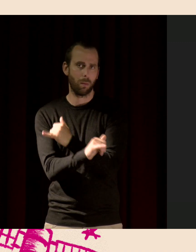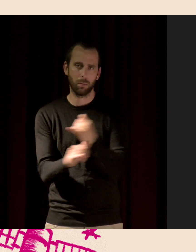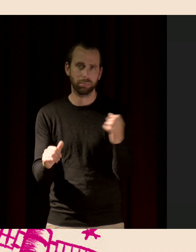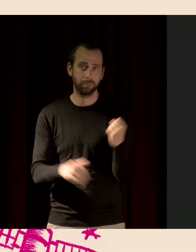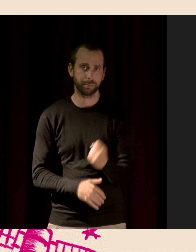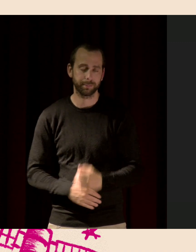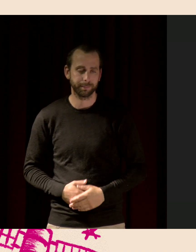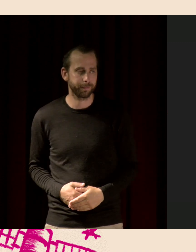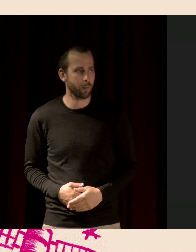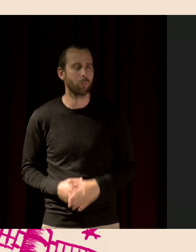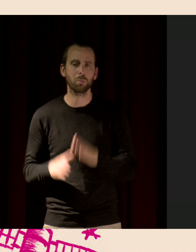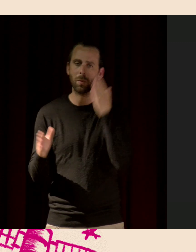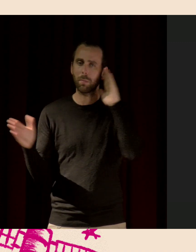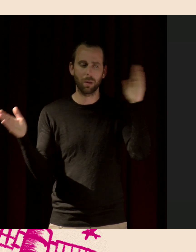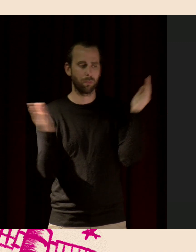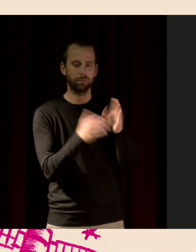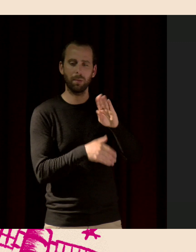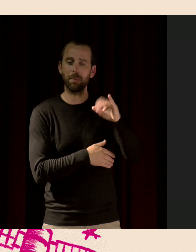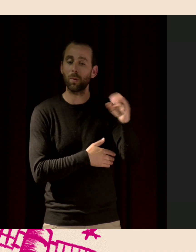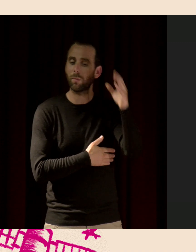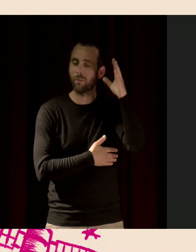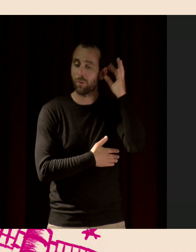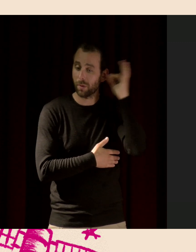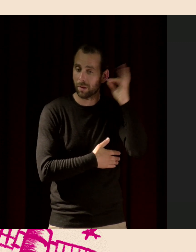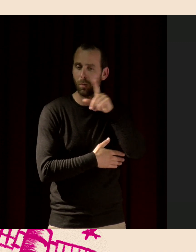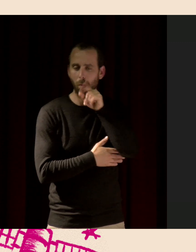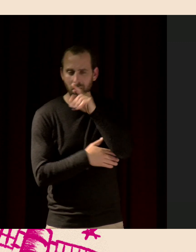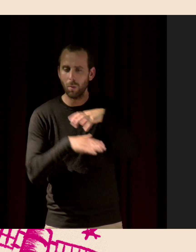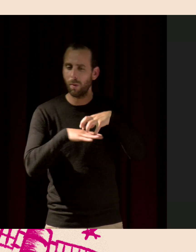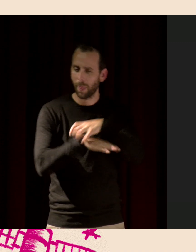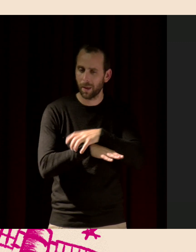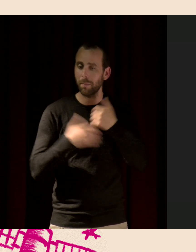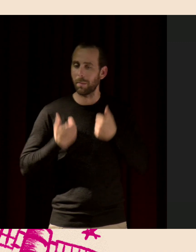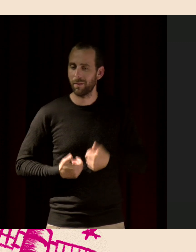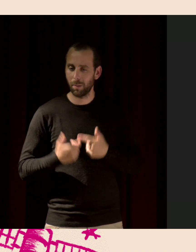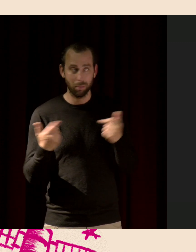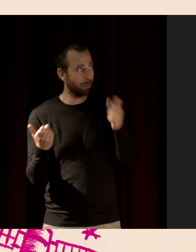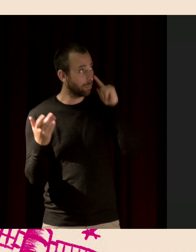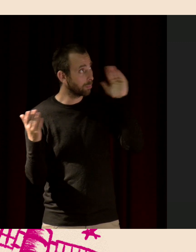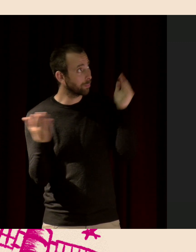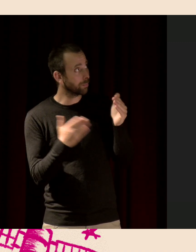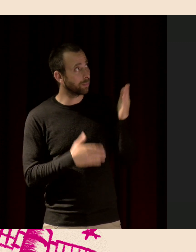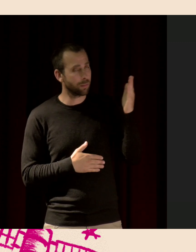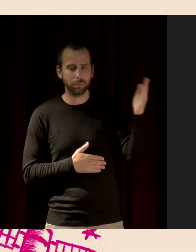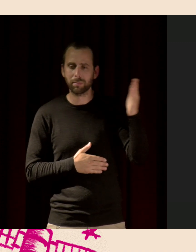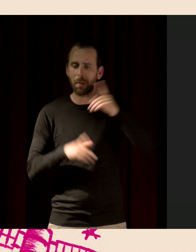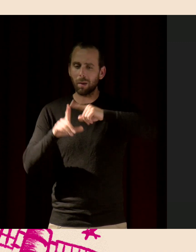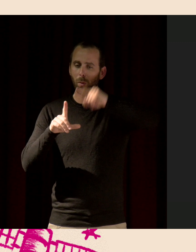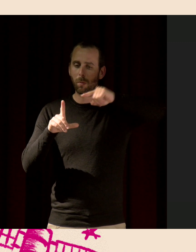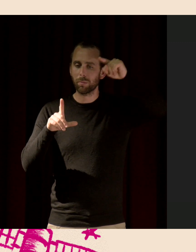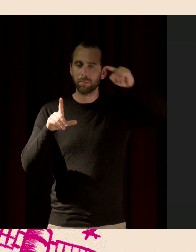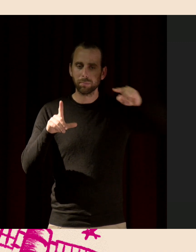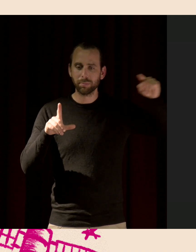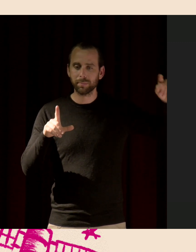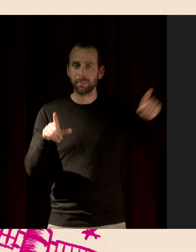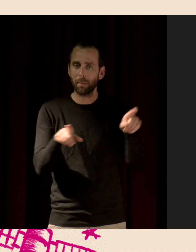biophonie, donc essentiellement les oiseaux, les insectes et les mammifères, on s'aperçoit qu'on a à peu près la même courbe, si vous voulez. Pourquoi ? Parce que ce sont